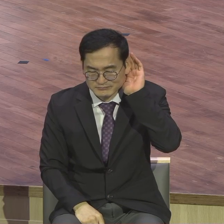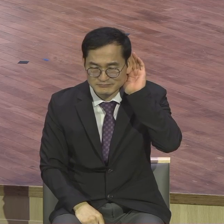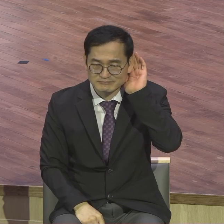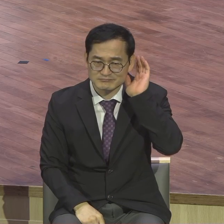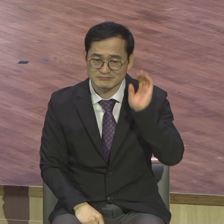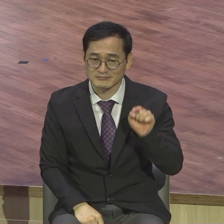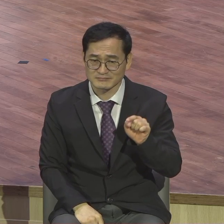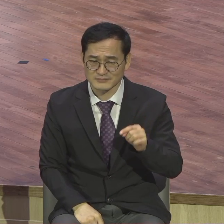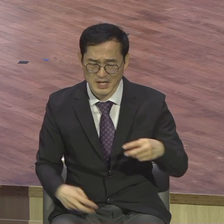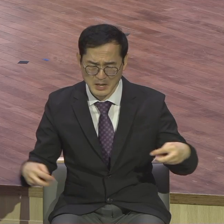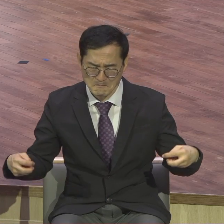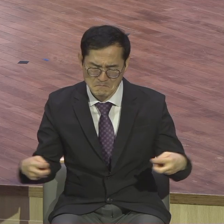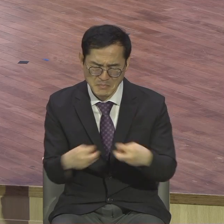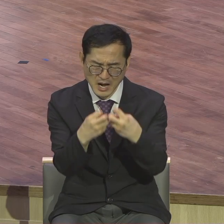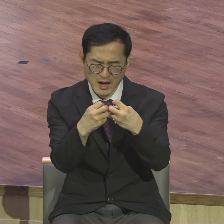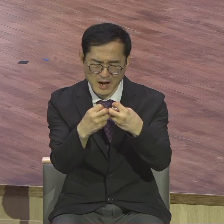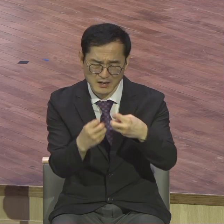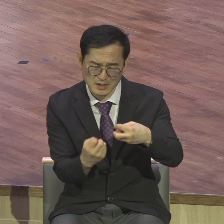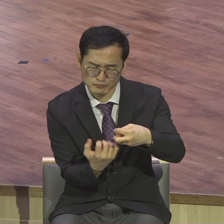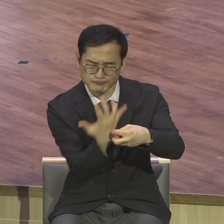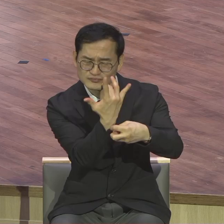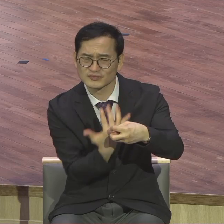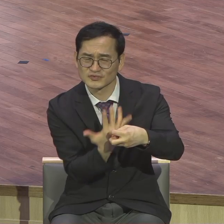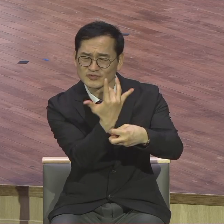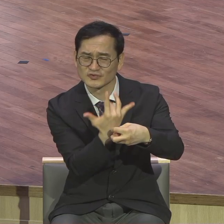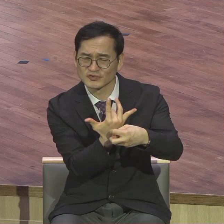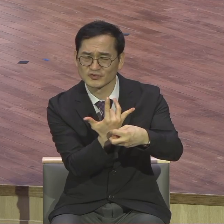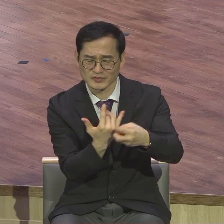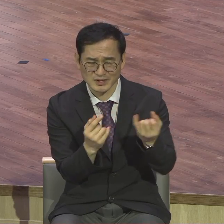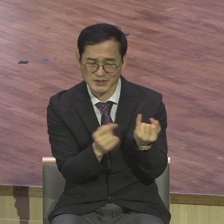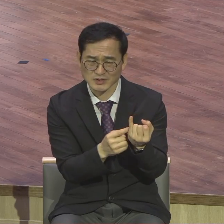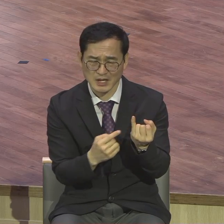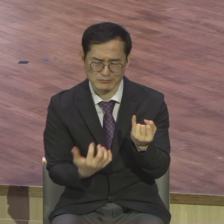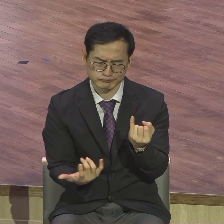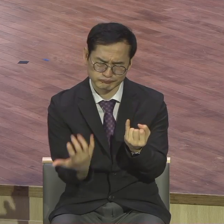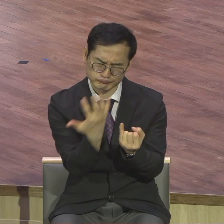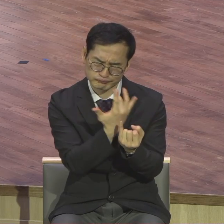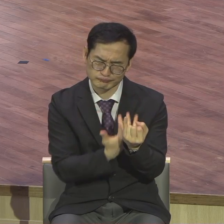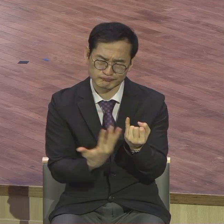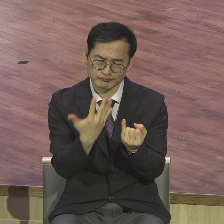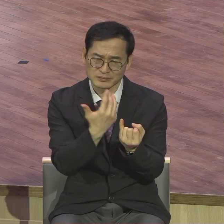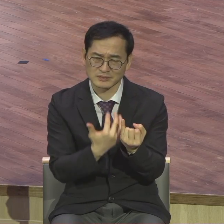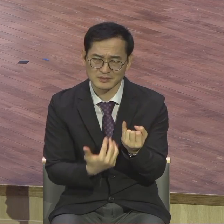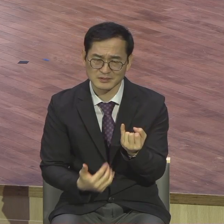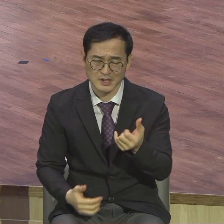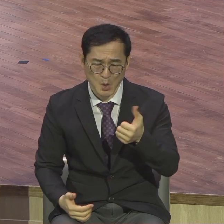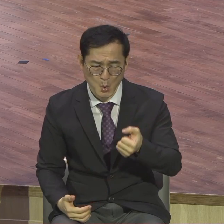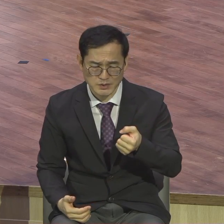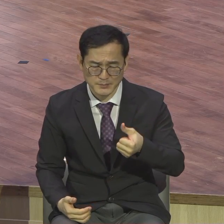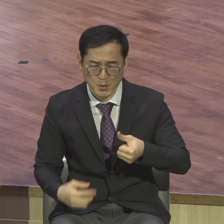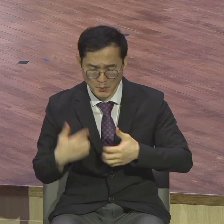교통사고로 온몸이 다 55도가 다 타버렸어요 55도 몸에서 55도